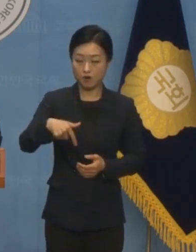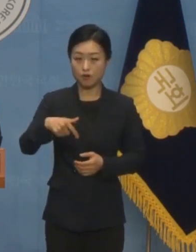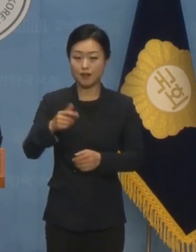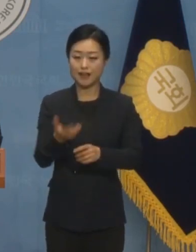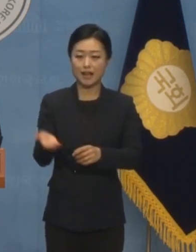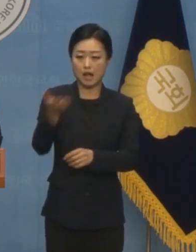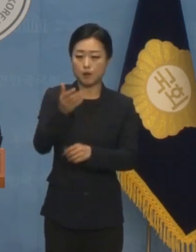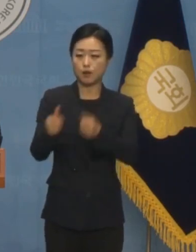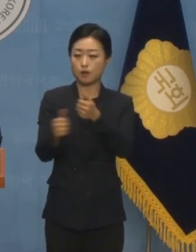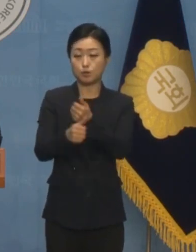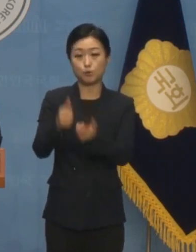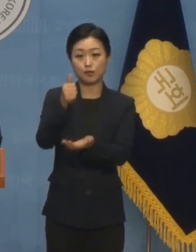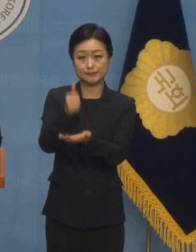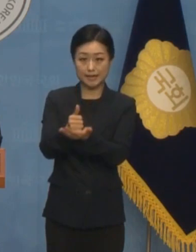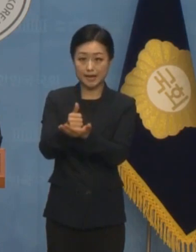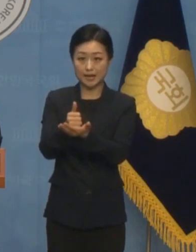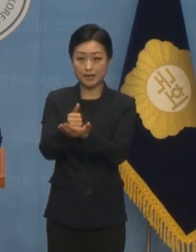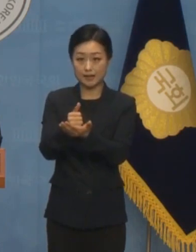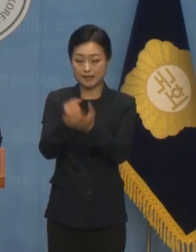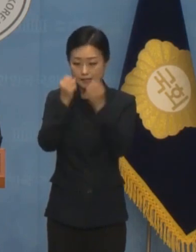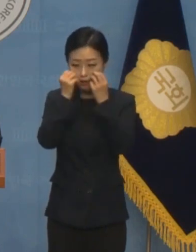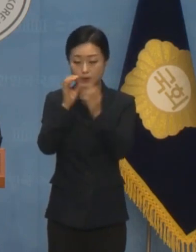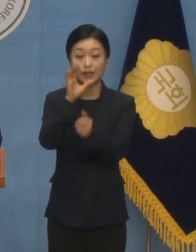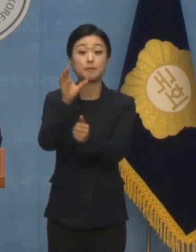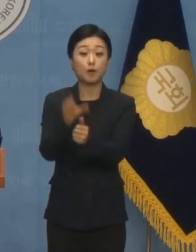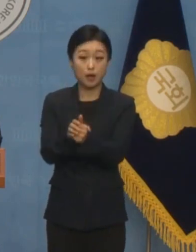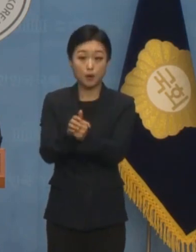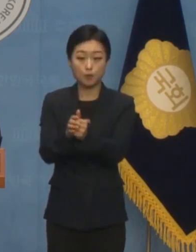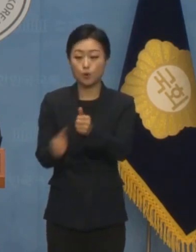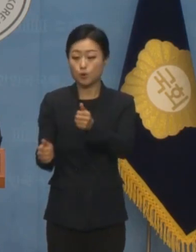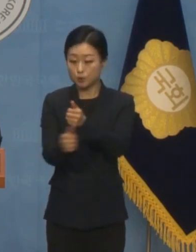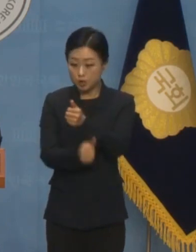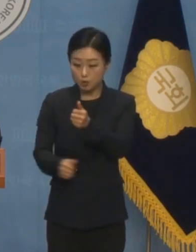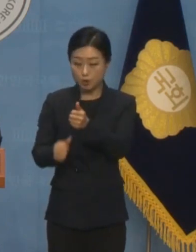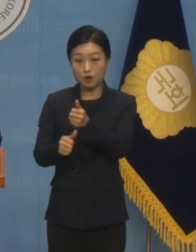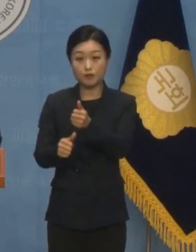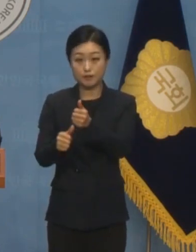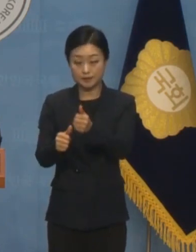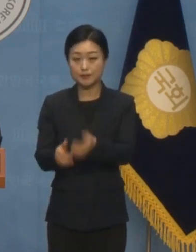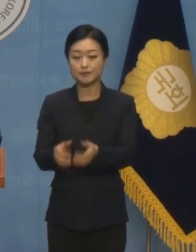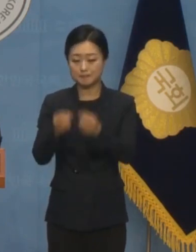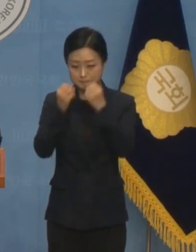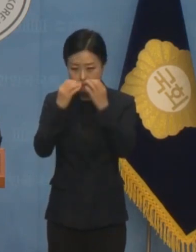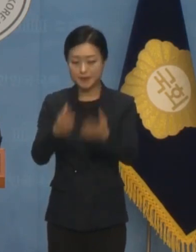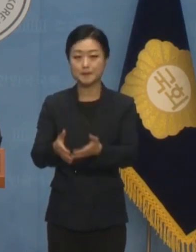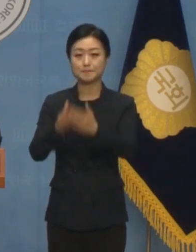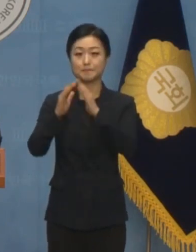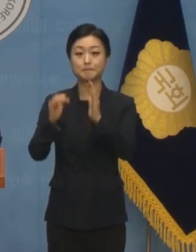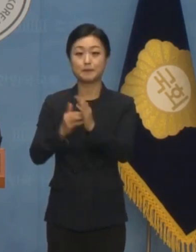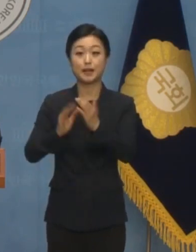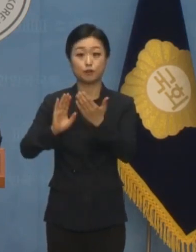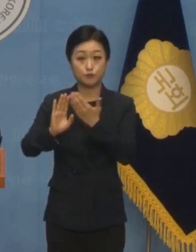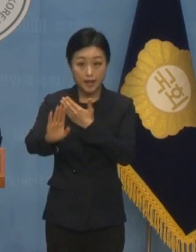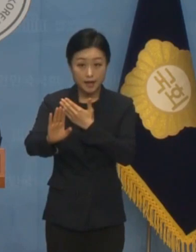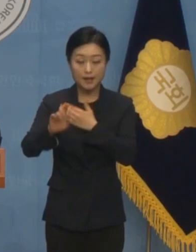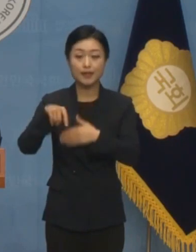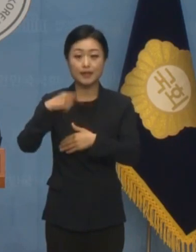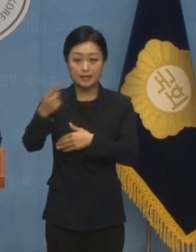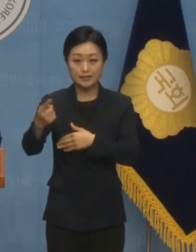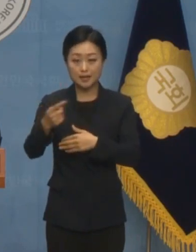위원 역시 추가해서 전력강화위원회를 정상화한 후 감독을 선임하는 것이